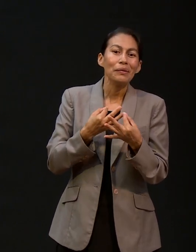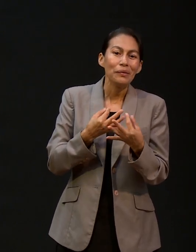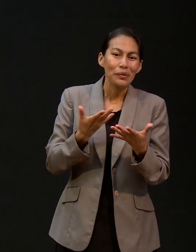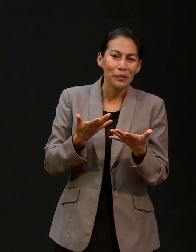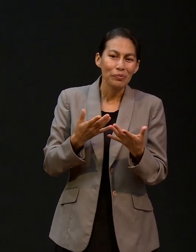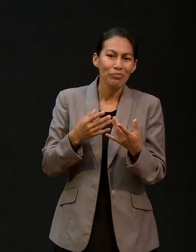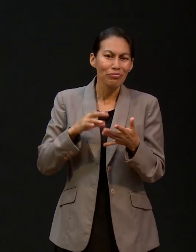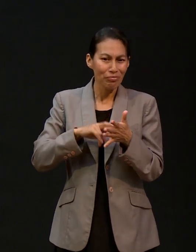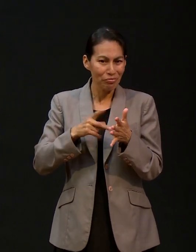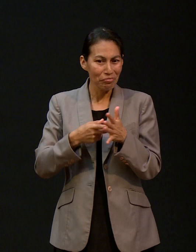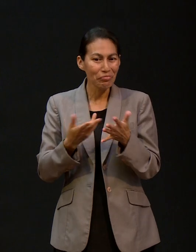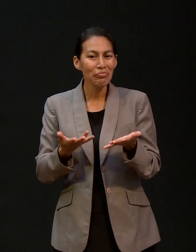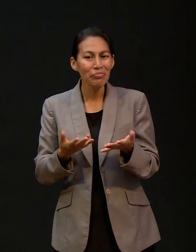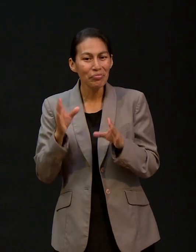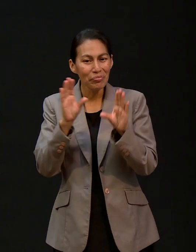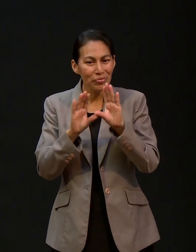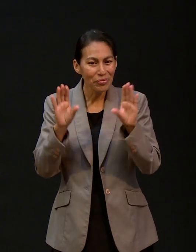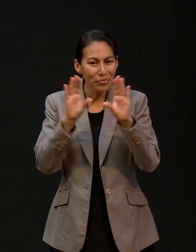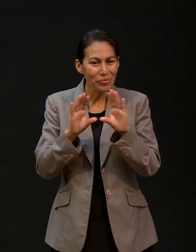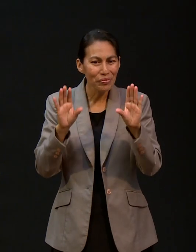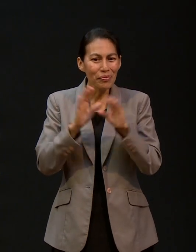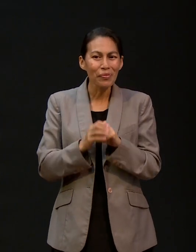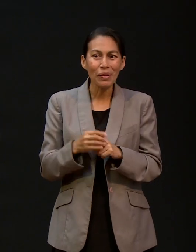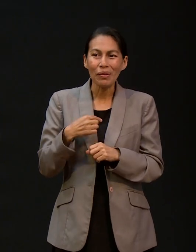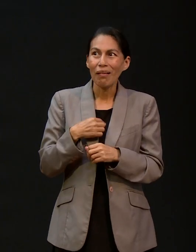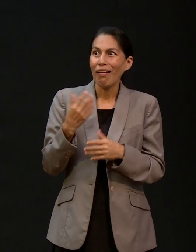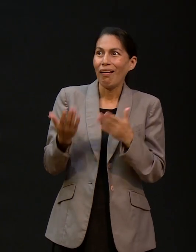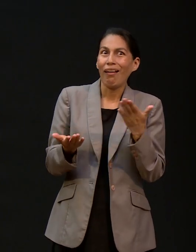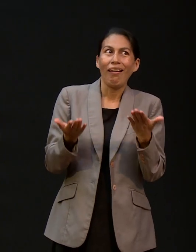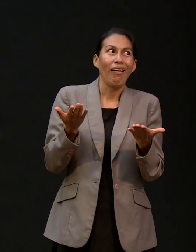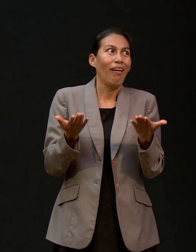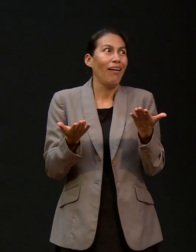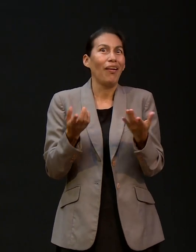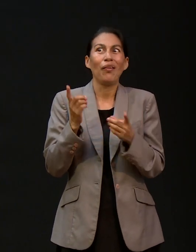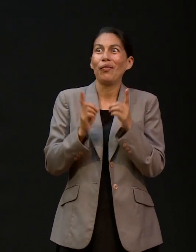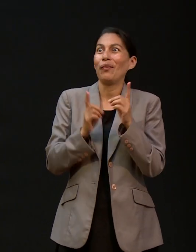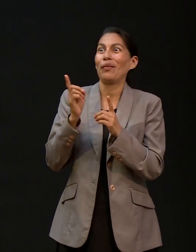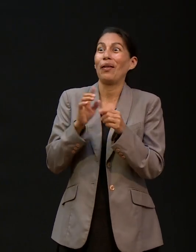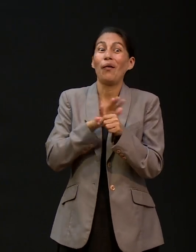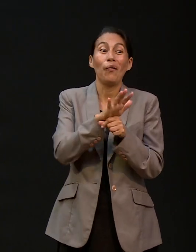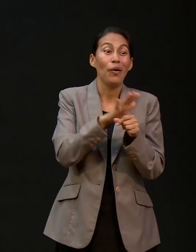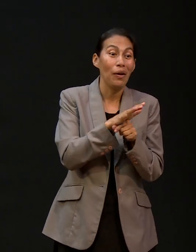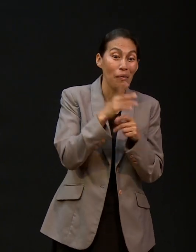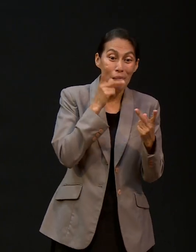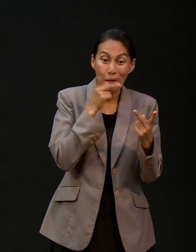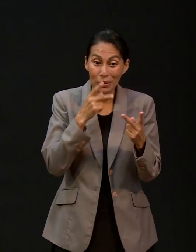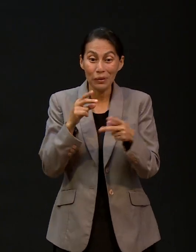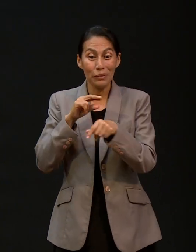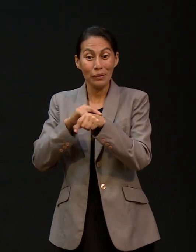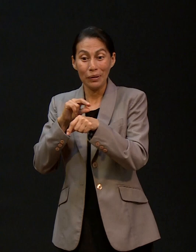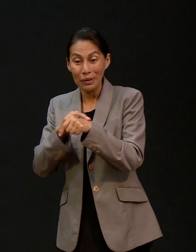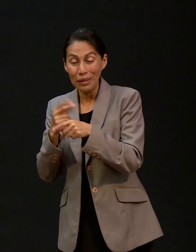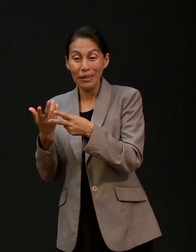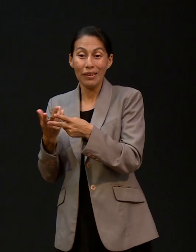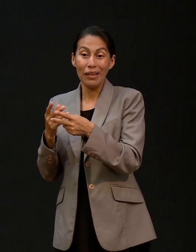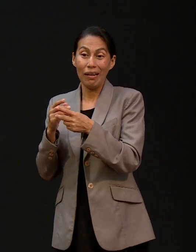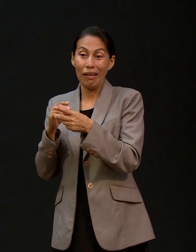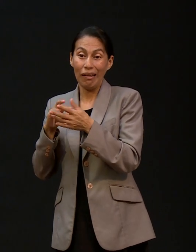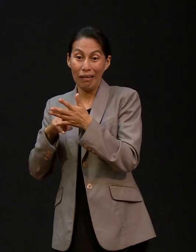también, la ingeniería en computación. Así es que, pues, ¿qué estudiar? Nos vamos para la ingeniería, nos vamos